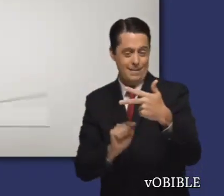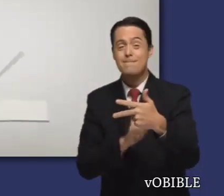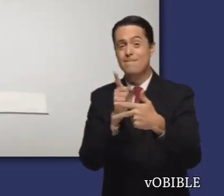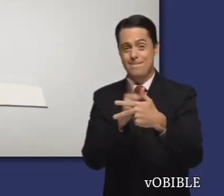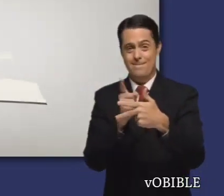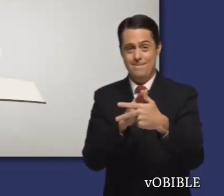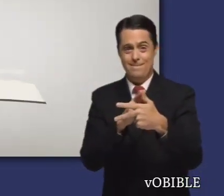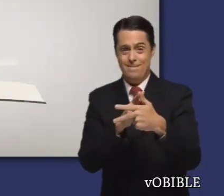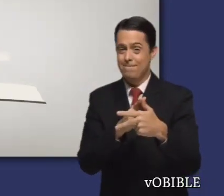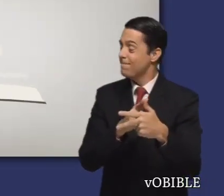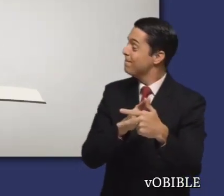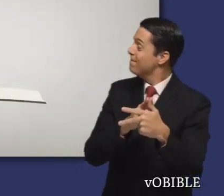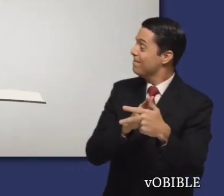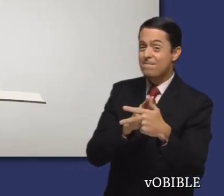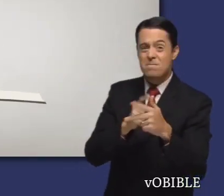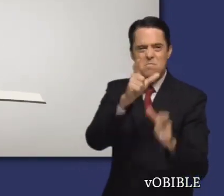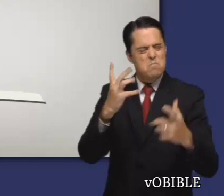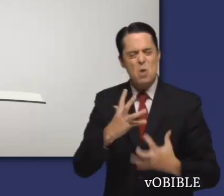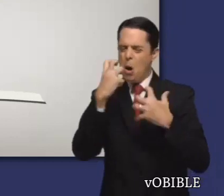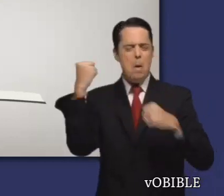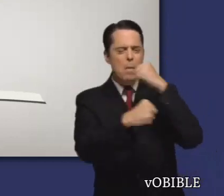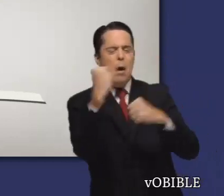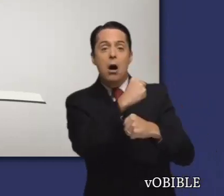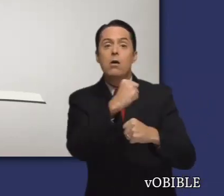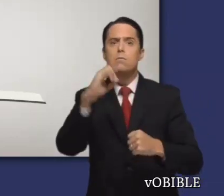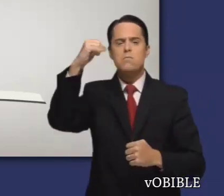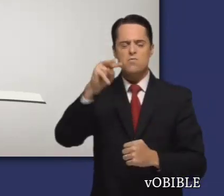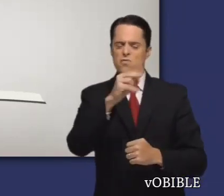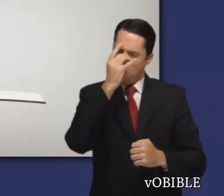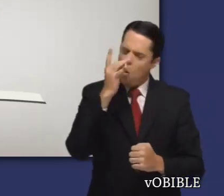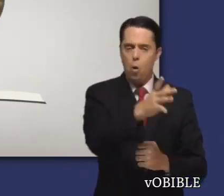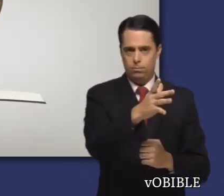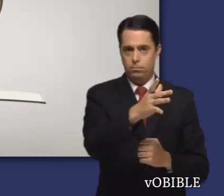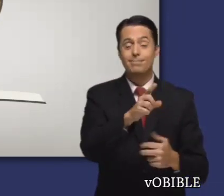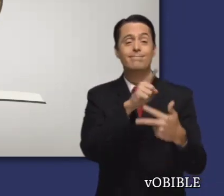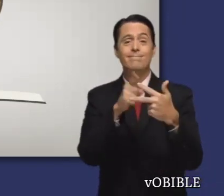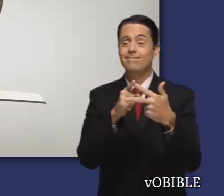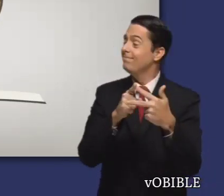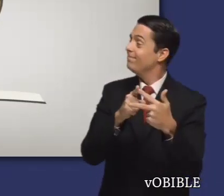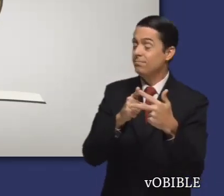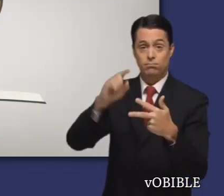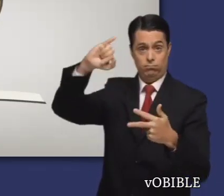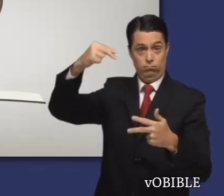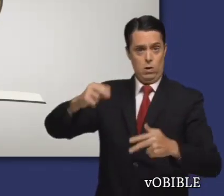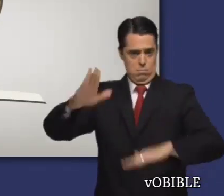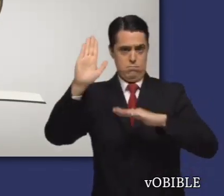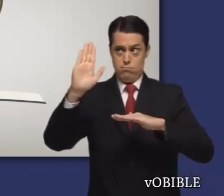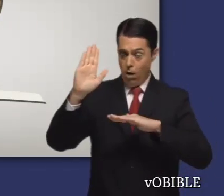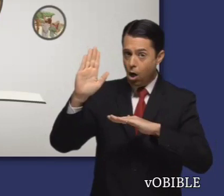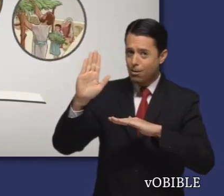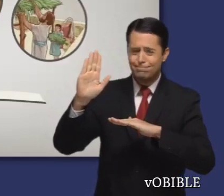Cuando lea el libro de Nahum, fíjese en que Jehová odia la violencia, en que siempre cumple su palabra,